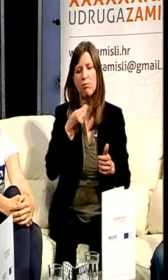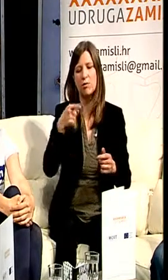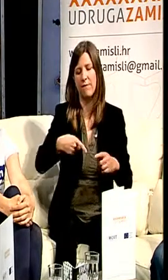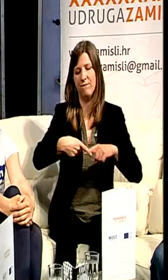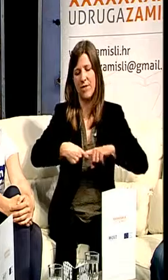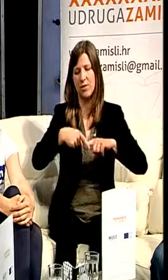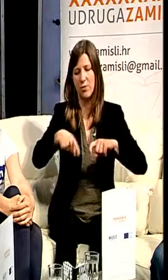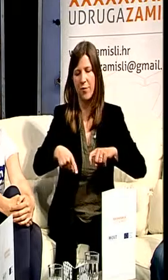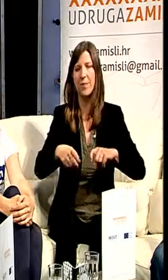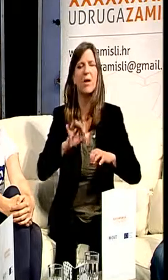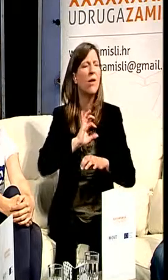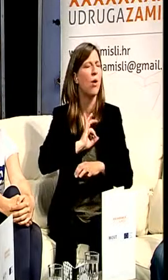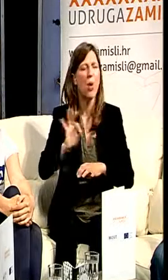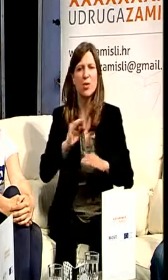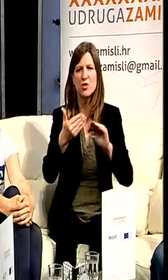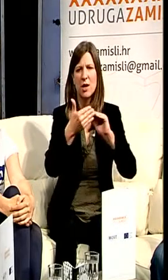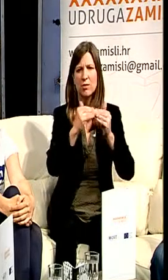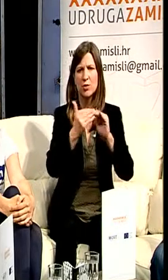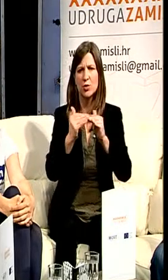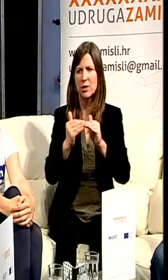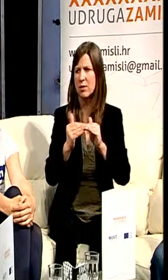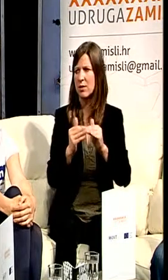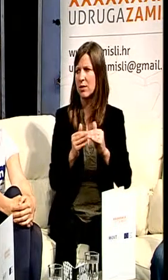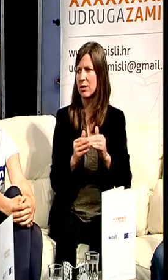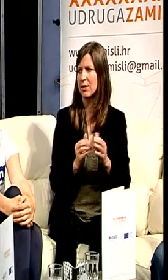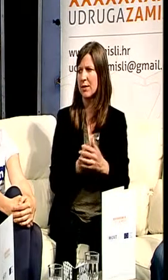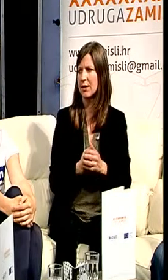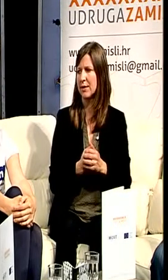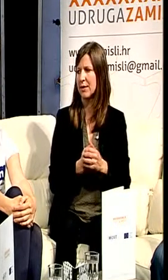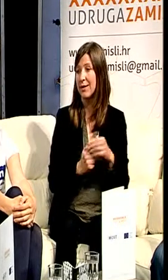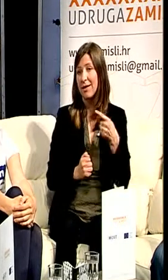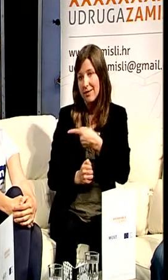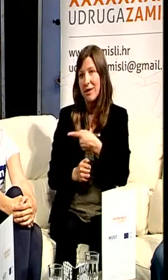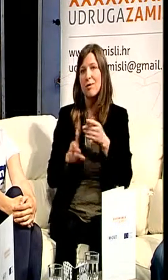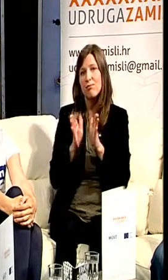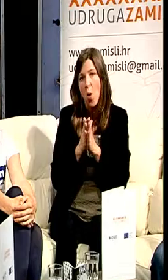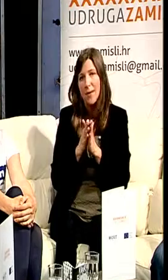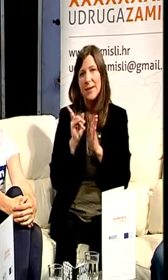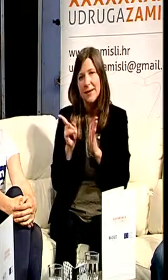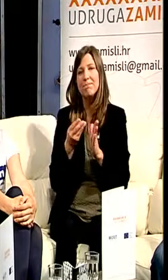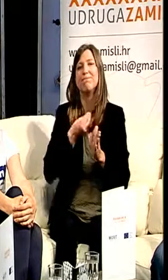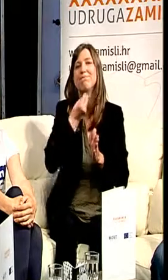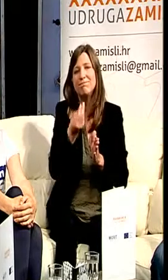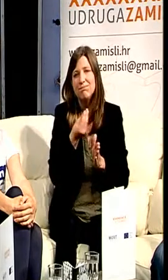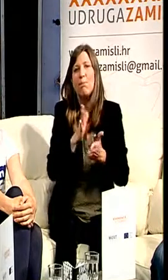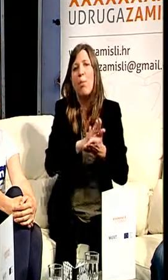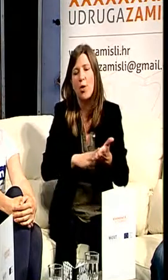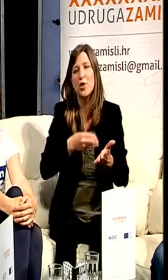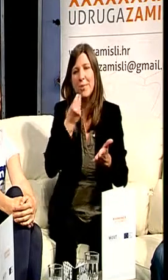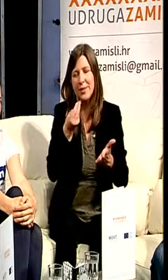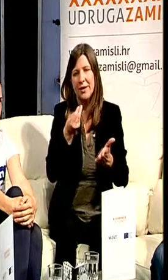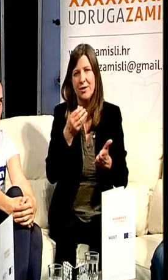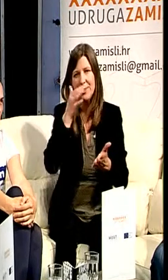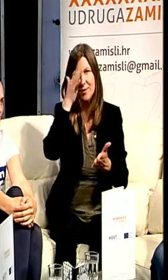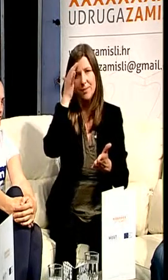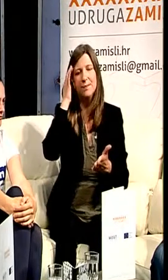jedna tako krasna suradnja. Možda da ti počneš kako si ti, pa onda da ja nastavim. To je kronologija. Pa, uglavnom,